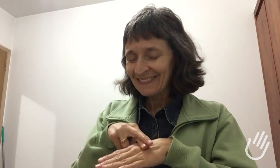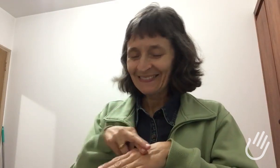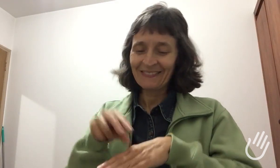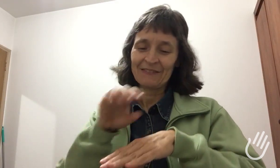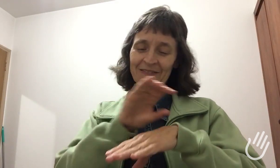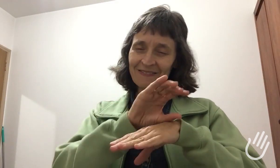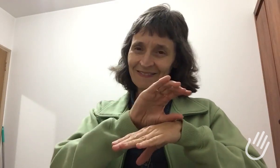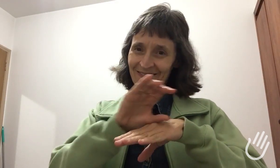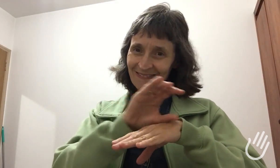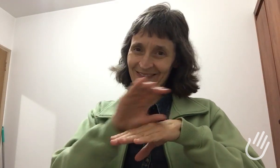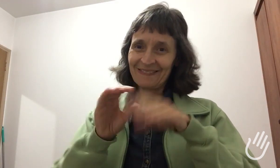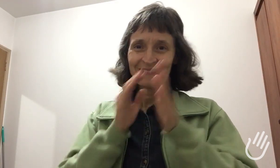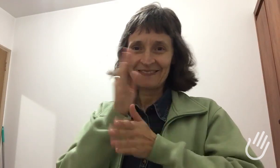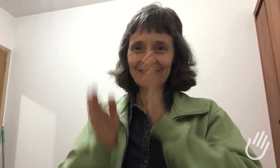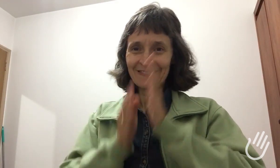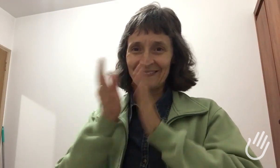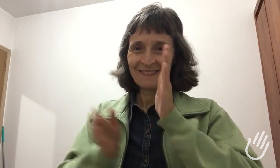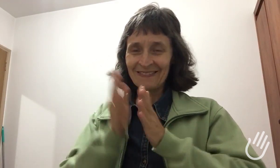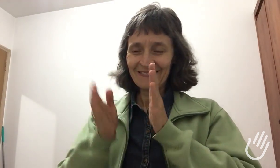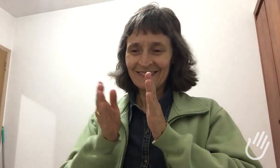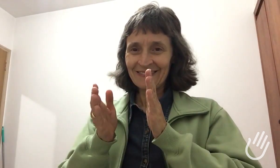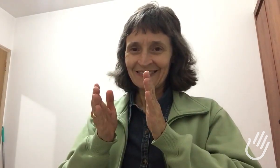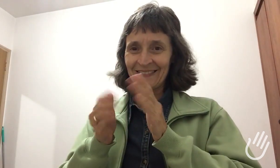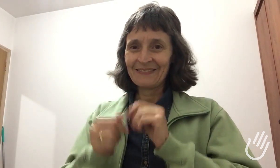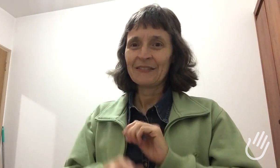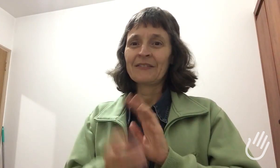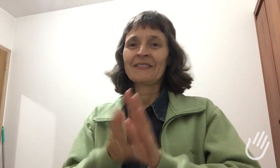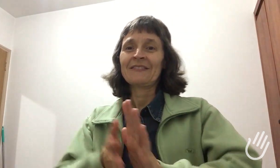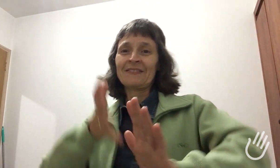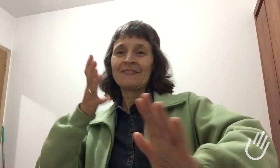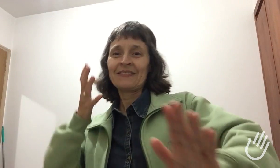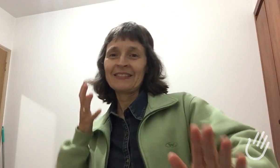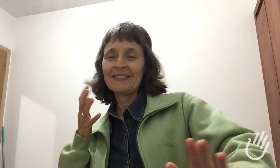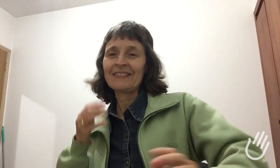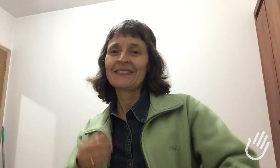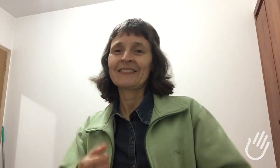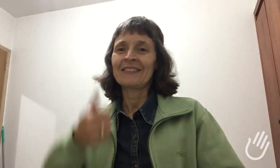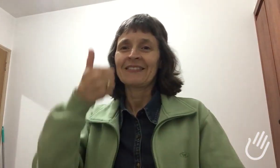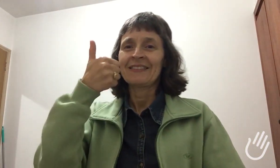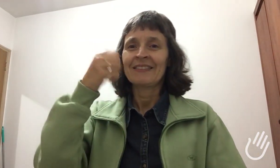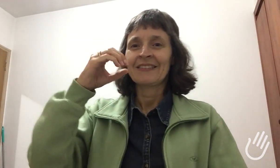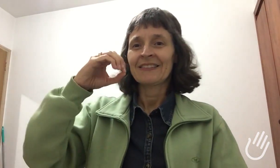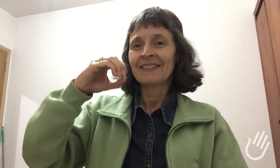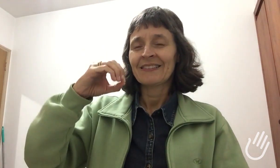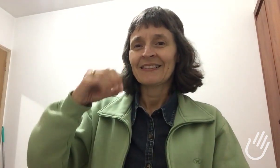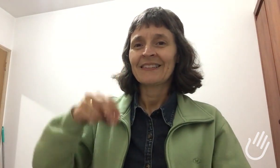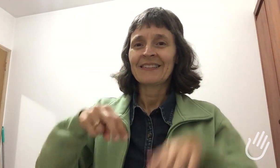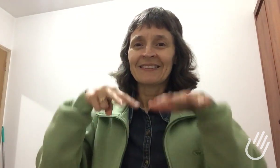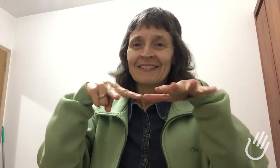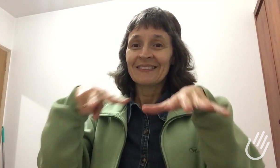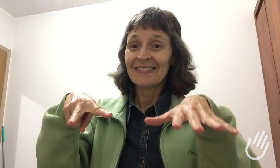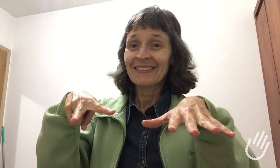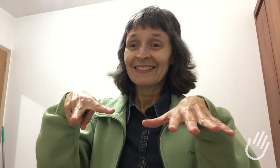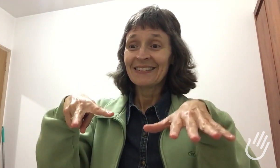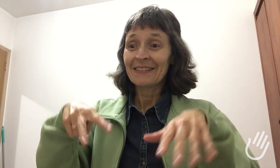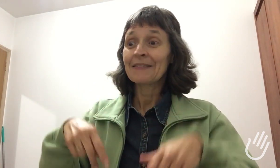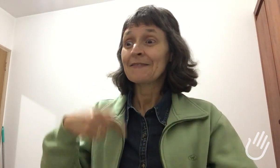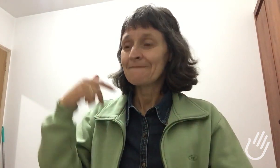da Libras. E eu fiquei muito surpresa ao conhecer o professor Madison Barreto e a professora Raquel